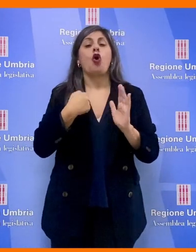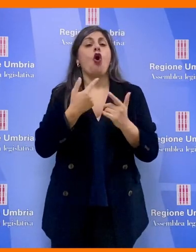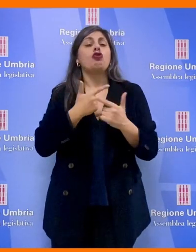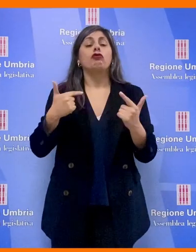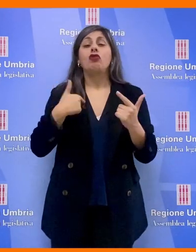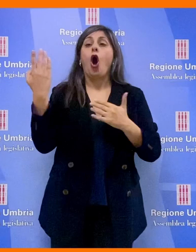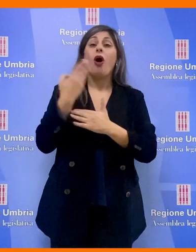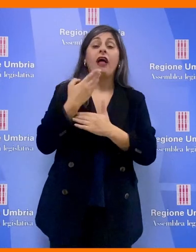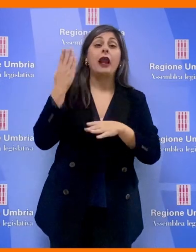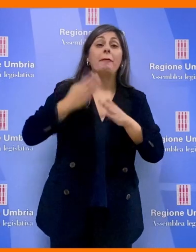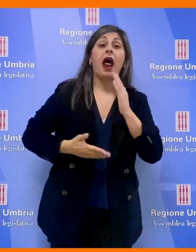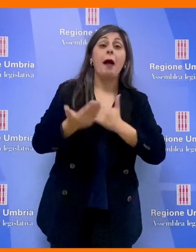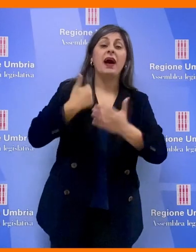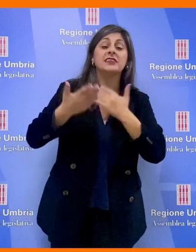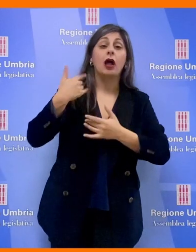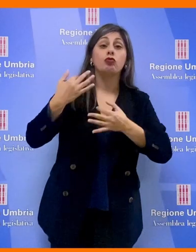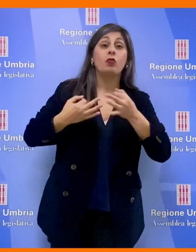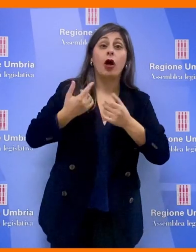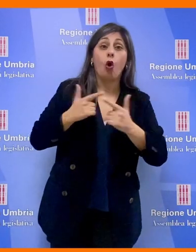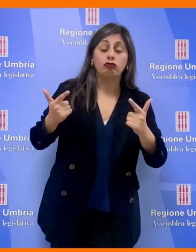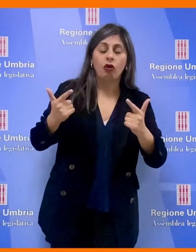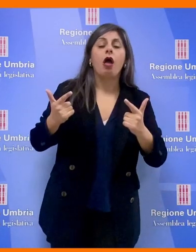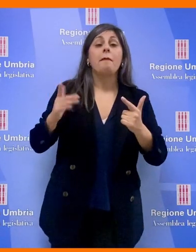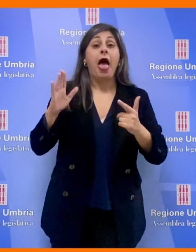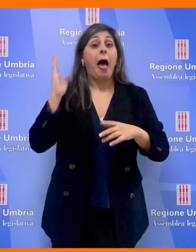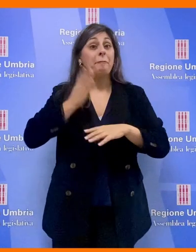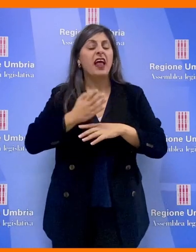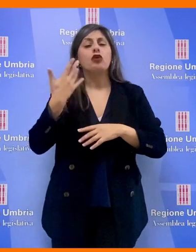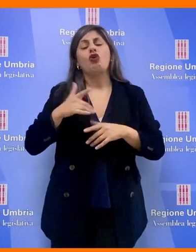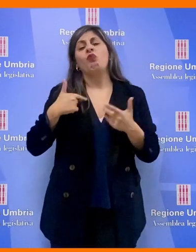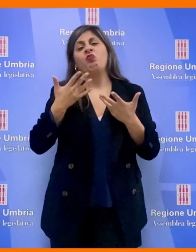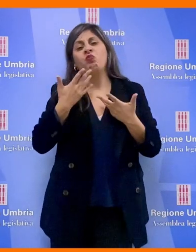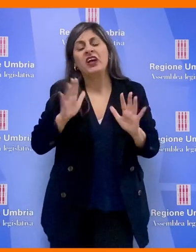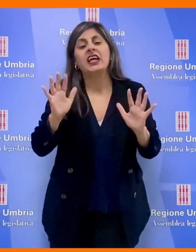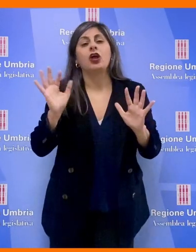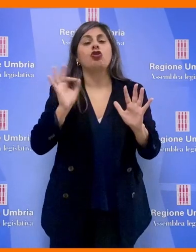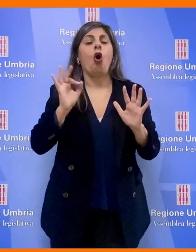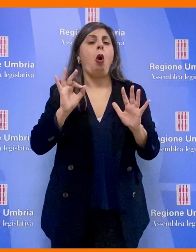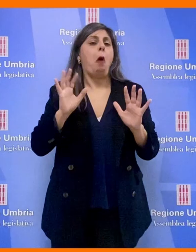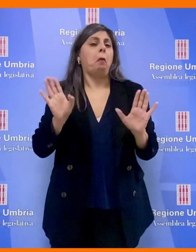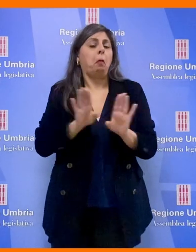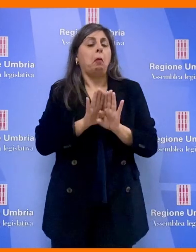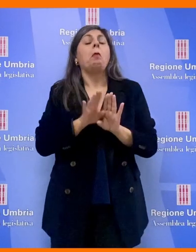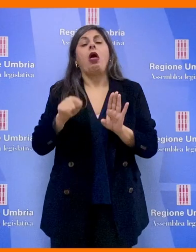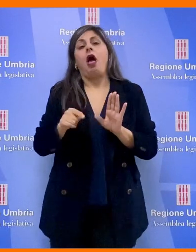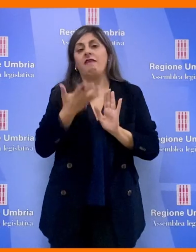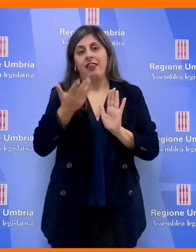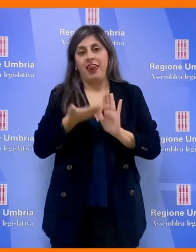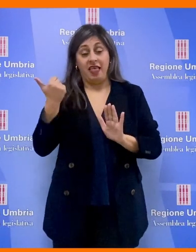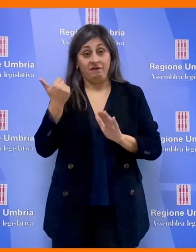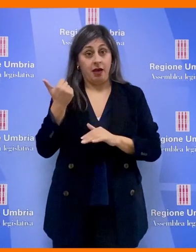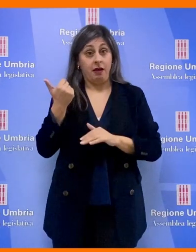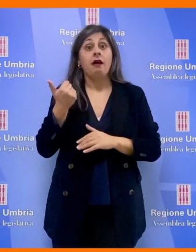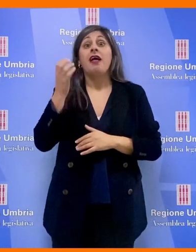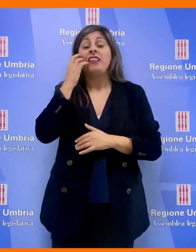aver riportato condanne penali passate in giudicato a condizione che la pena sia stata scontata o altrimenti estinta. Illustrando l